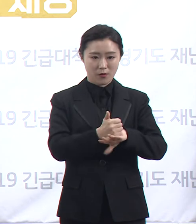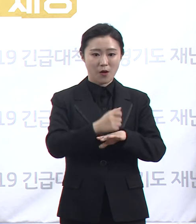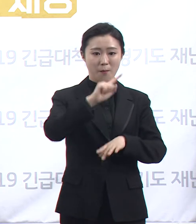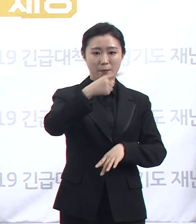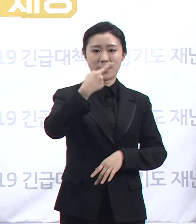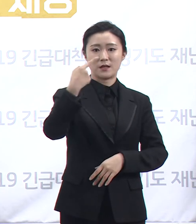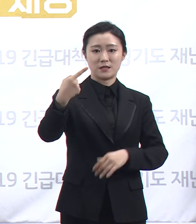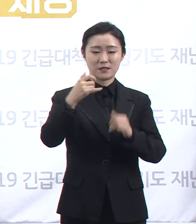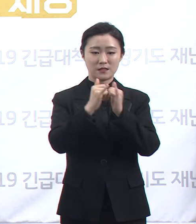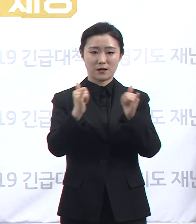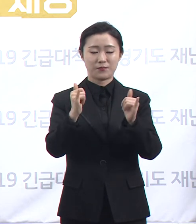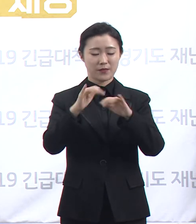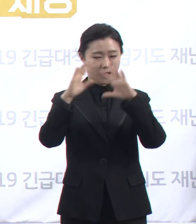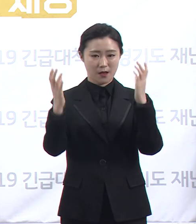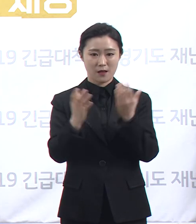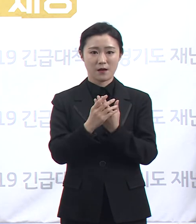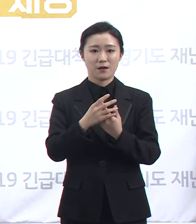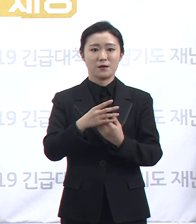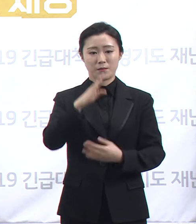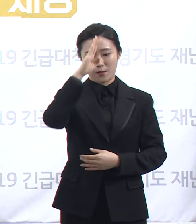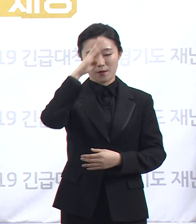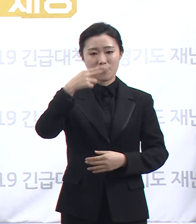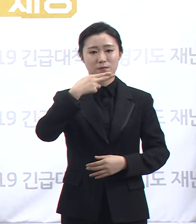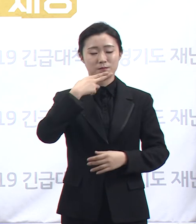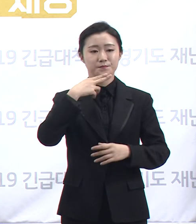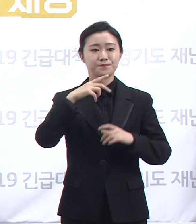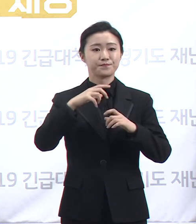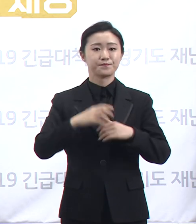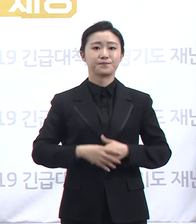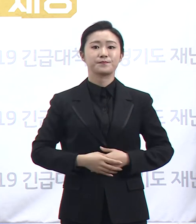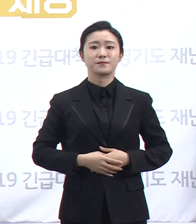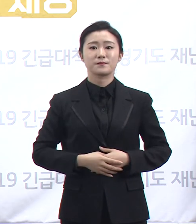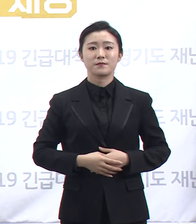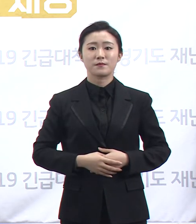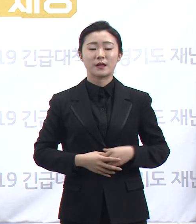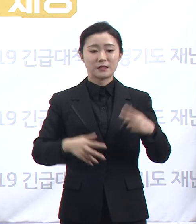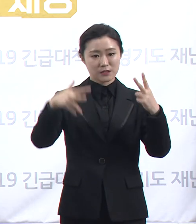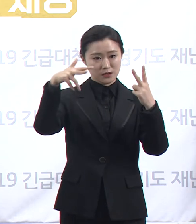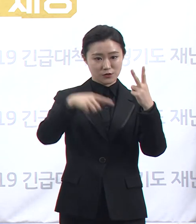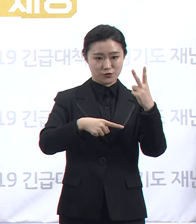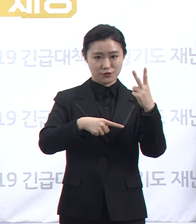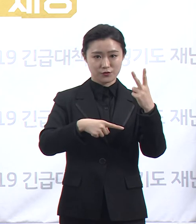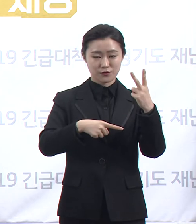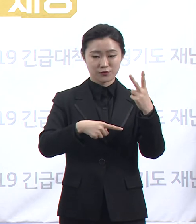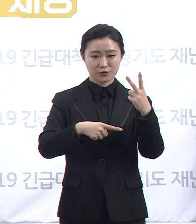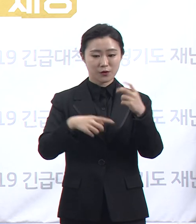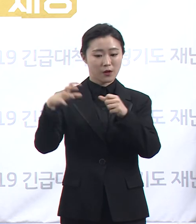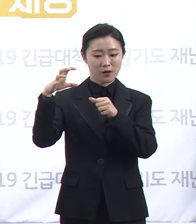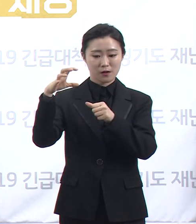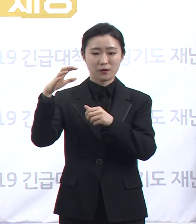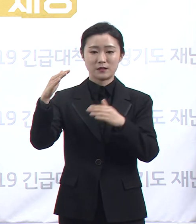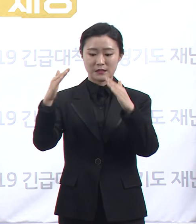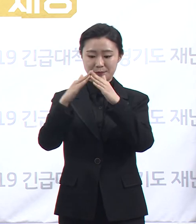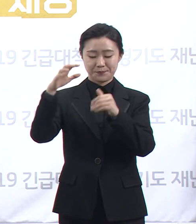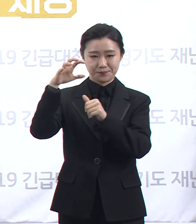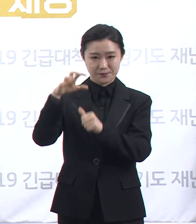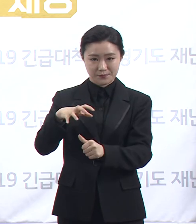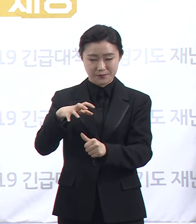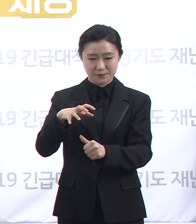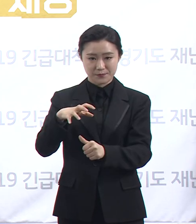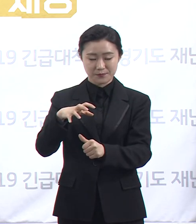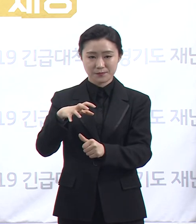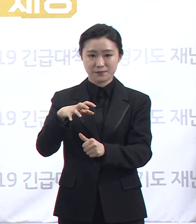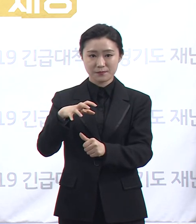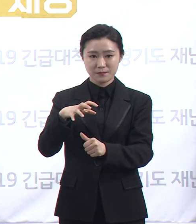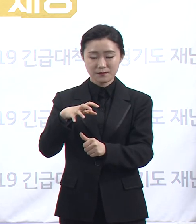밀접 접촉한 구청 직원 29명에 대해 2주간 자가격리 조치 및 모니터링 중입니다. 군포